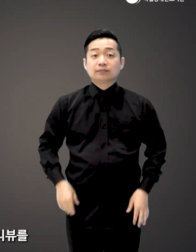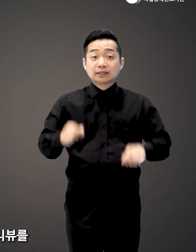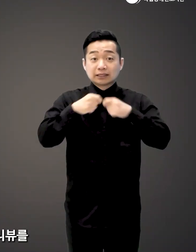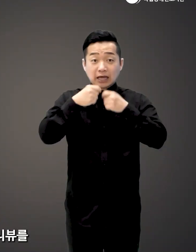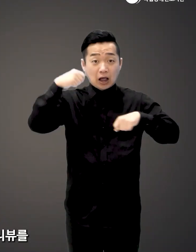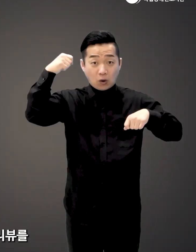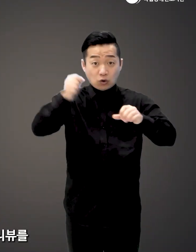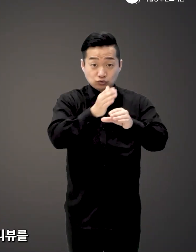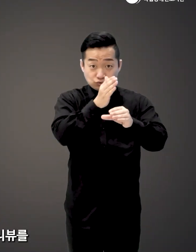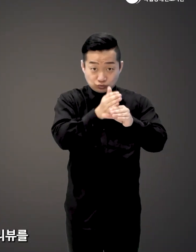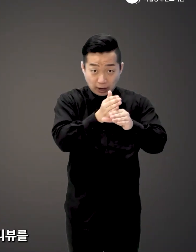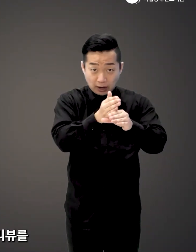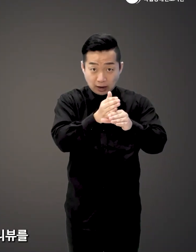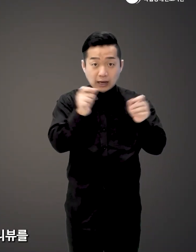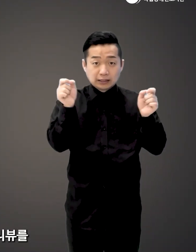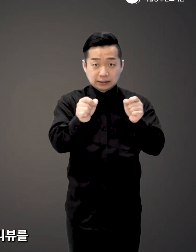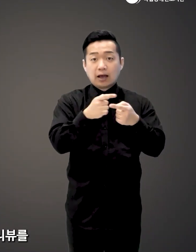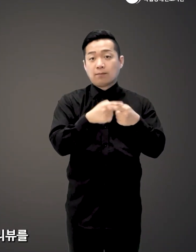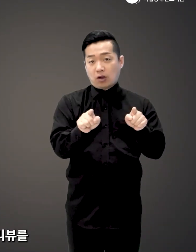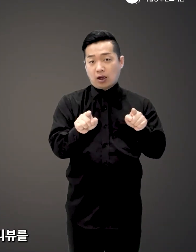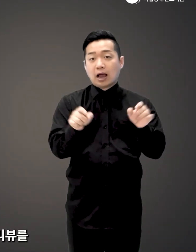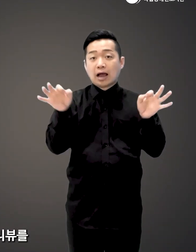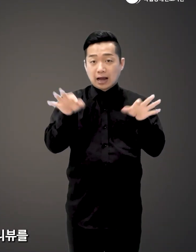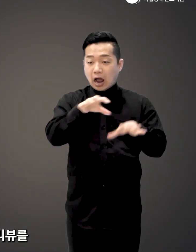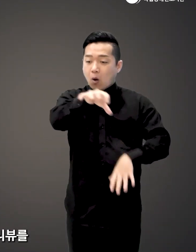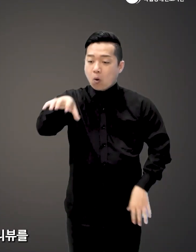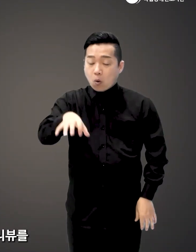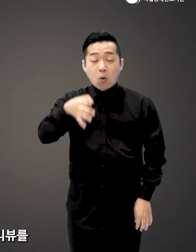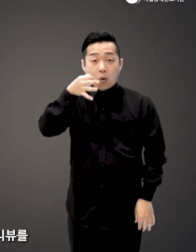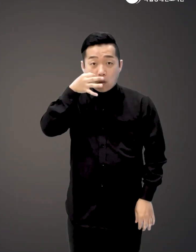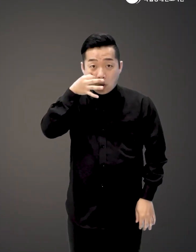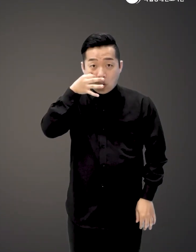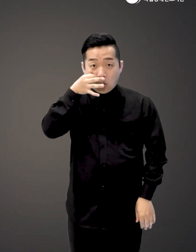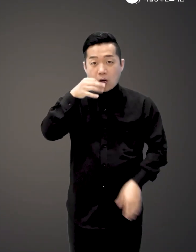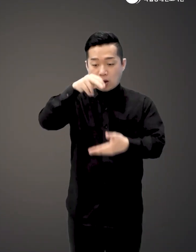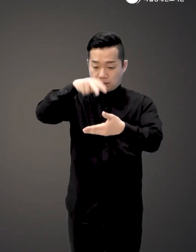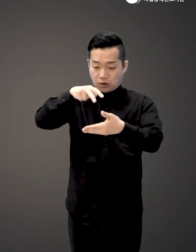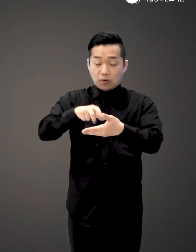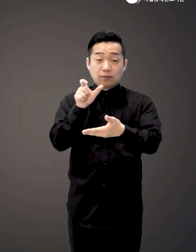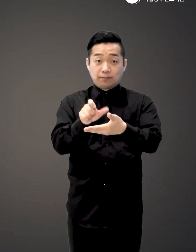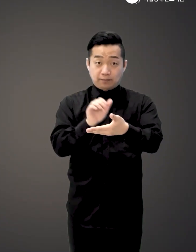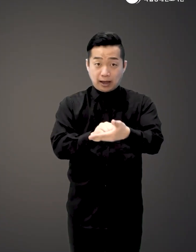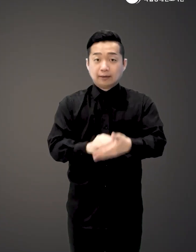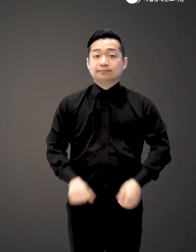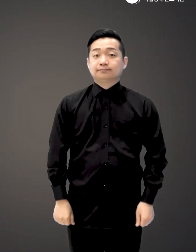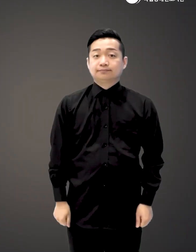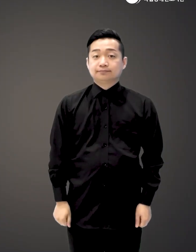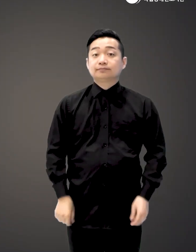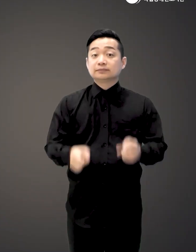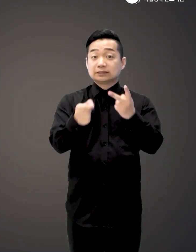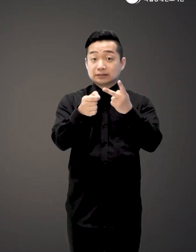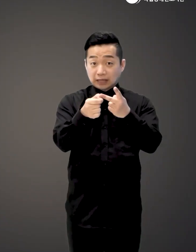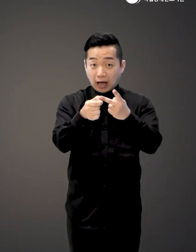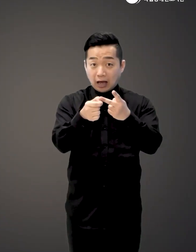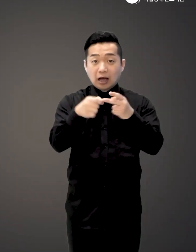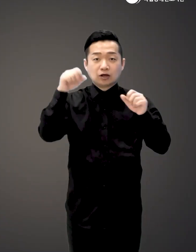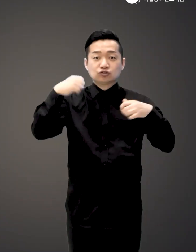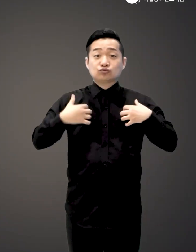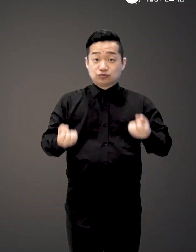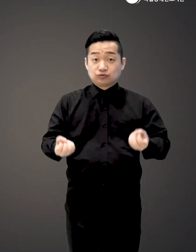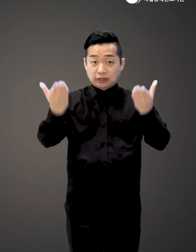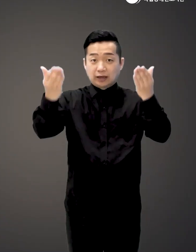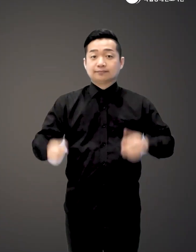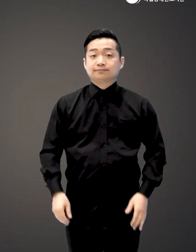개인 공연을 중심으로 한 단편과 간략한 현장 스케치 리뷰를 작가의 시선에서 담아냈습니다 제 2장은 춤